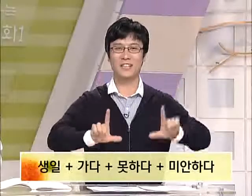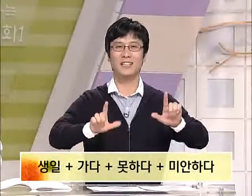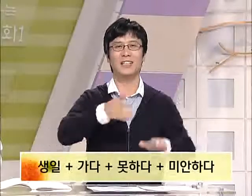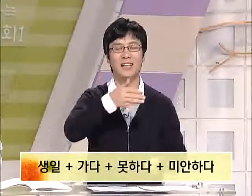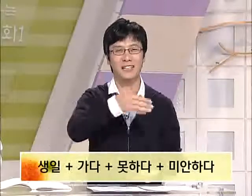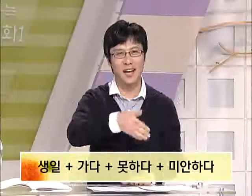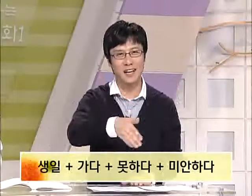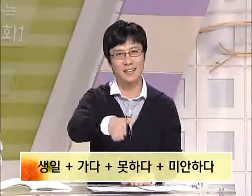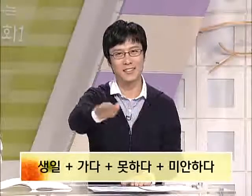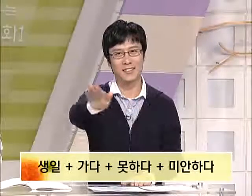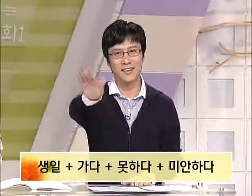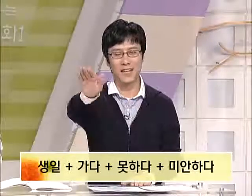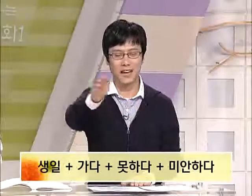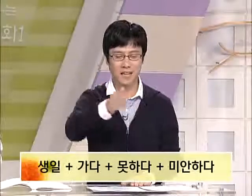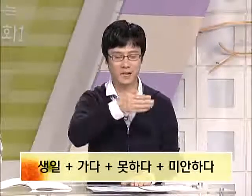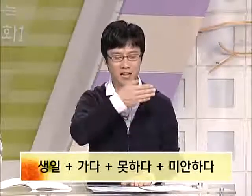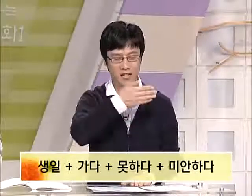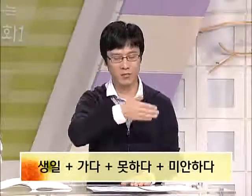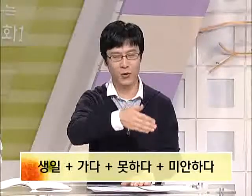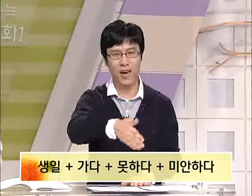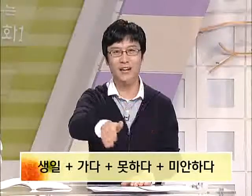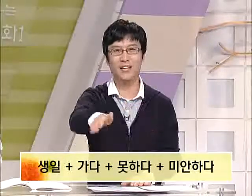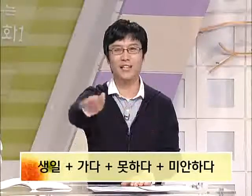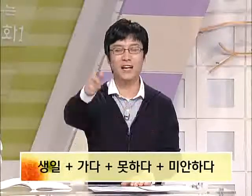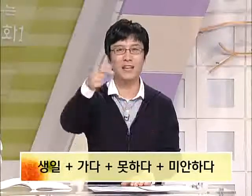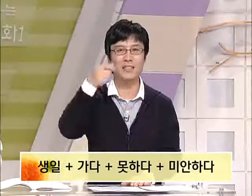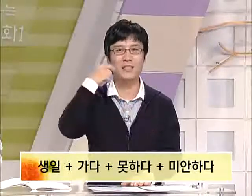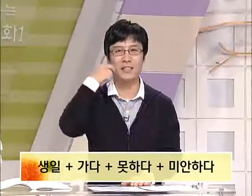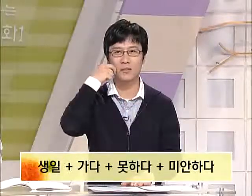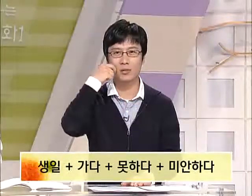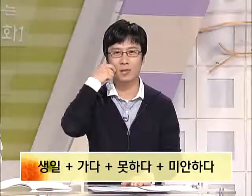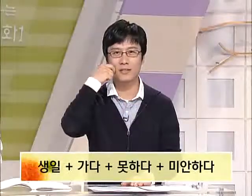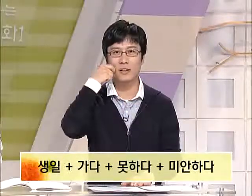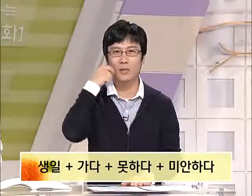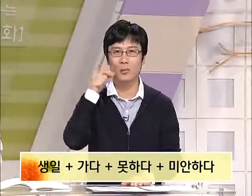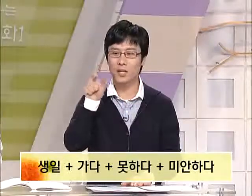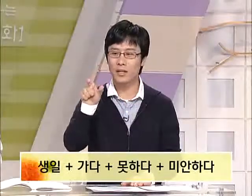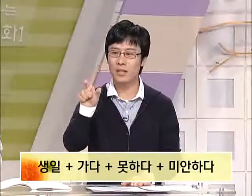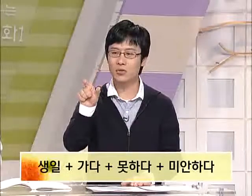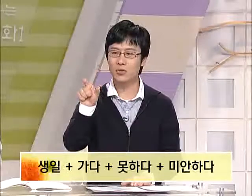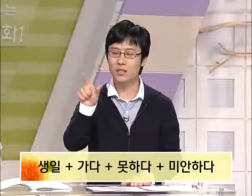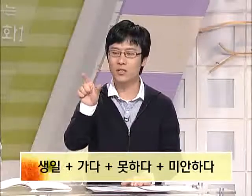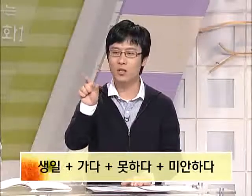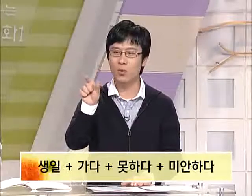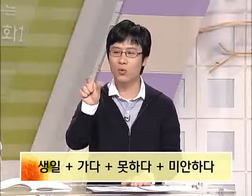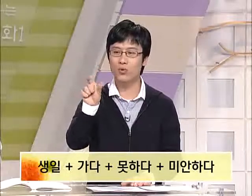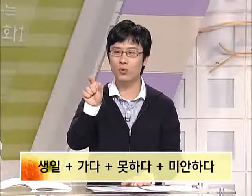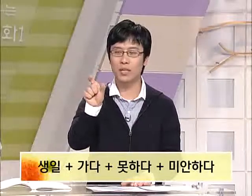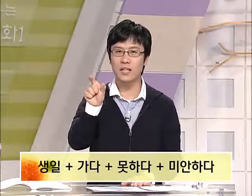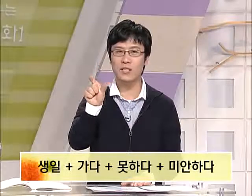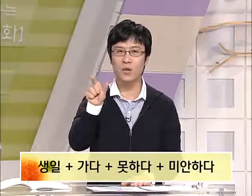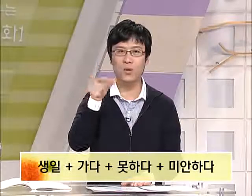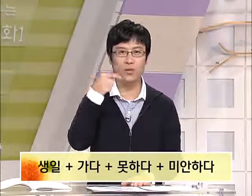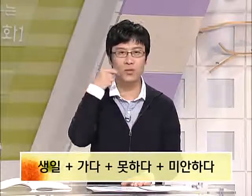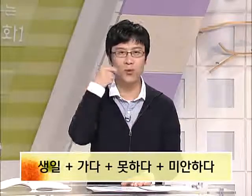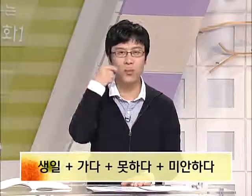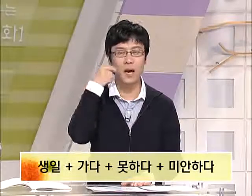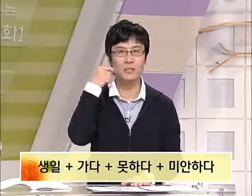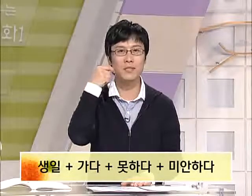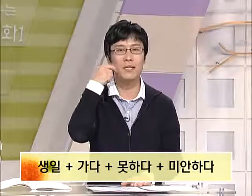생일 가다 가다 사람이 가는 모양 가지 못해서 못하다 라는 수화는 오른손에 일지와 오지로 뺨을